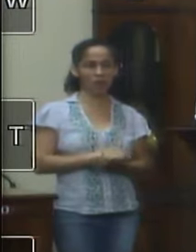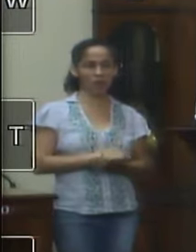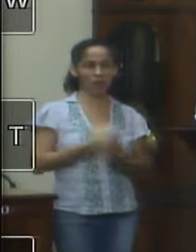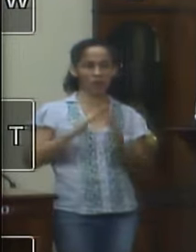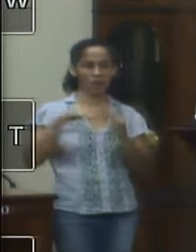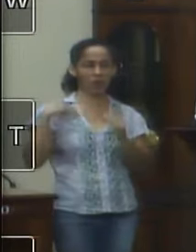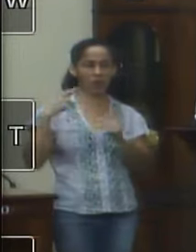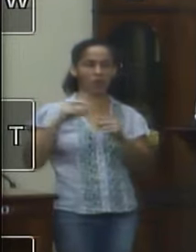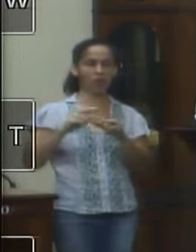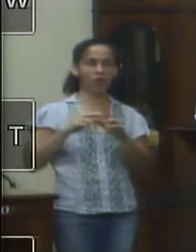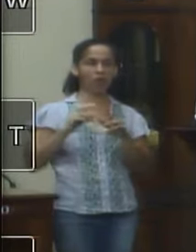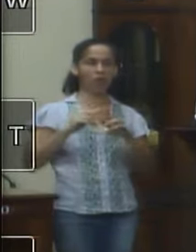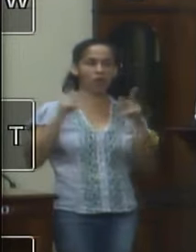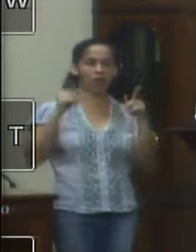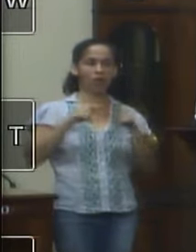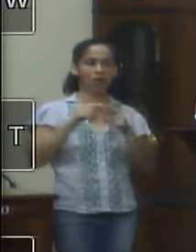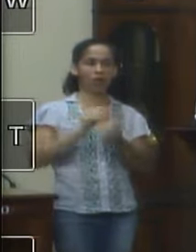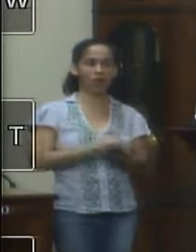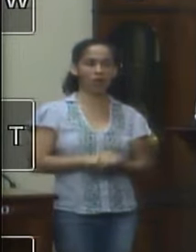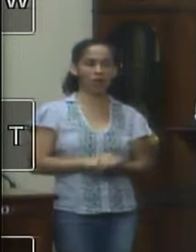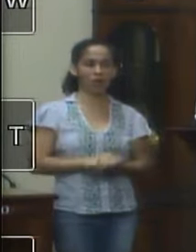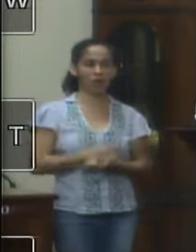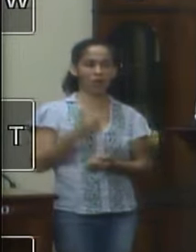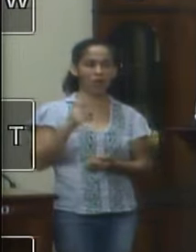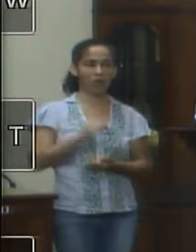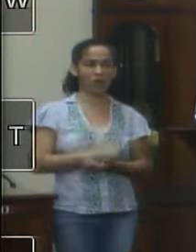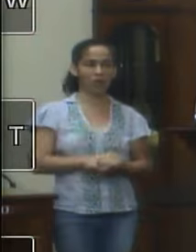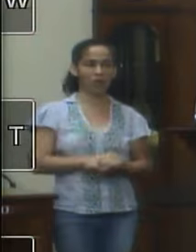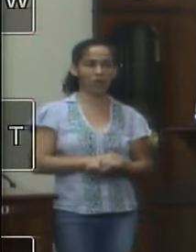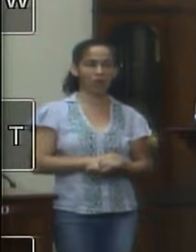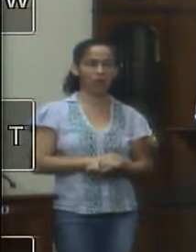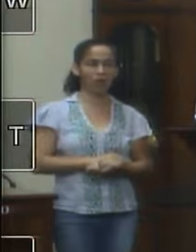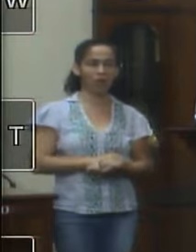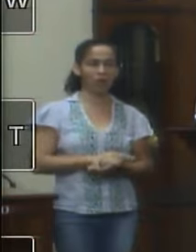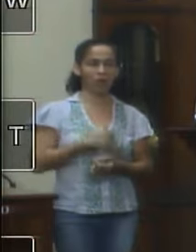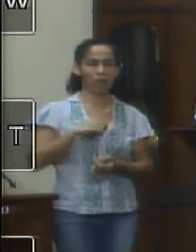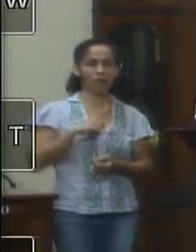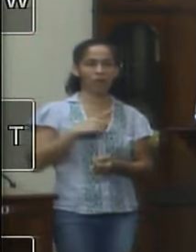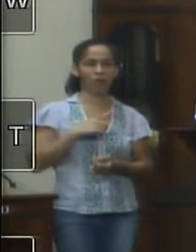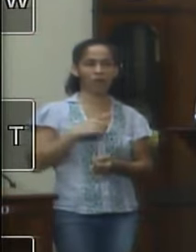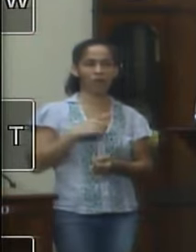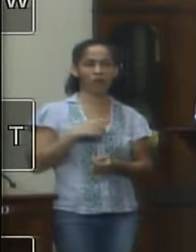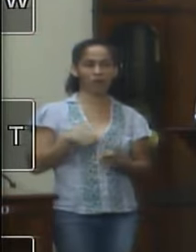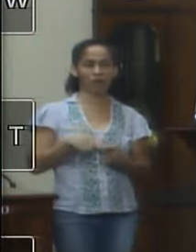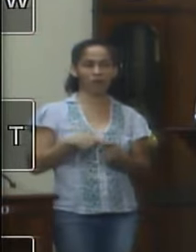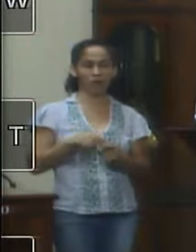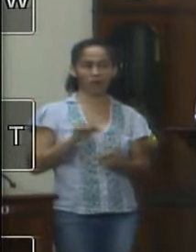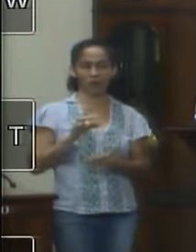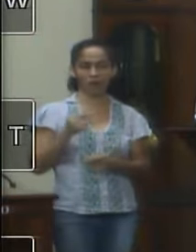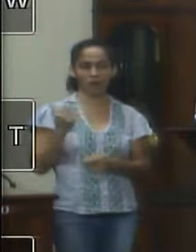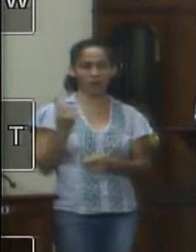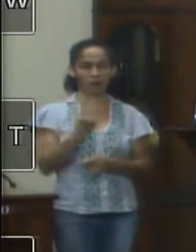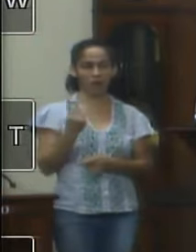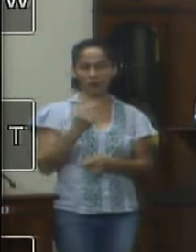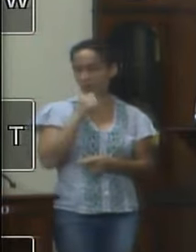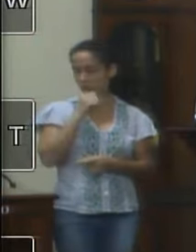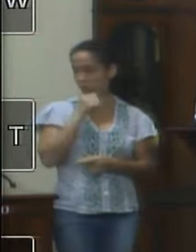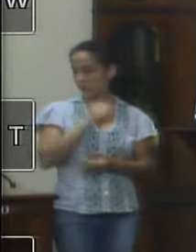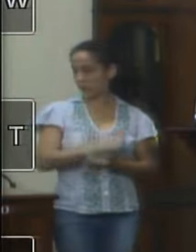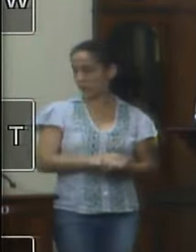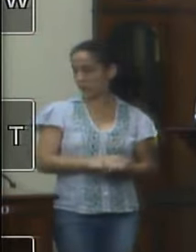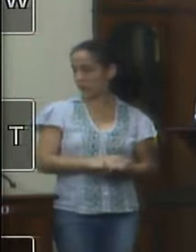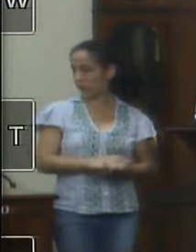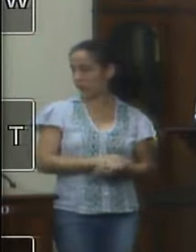realmente é uma câmara bem diferente de outras a gente tem assim embora só eu e o Fabiano somos mulheres aqui